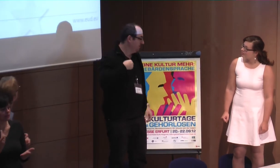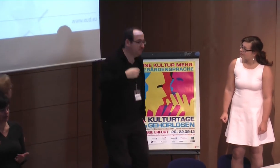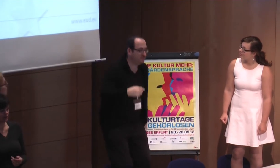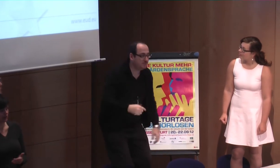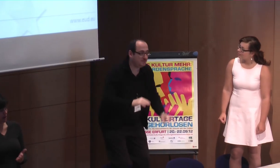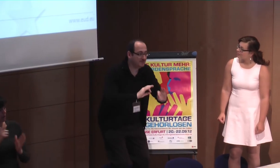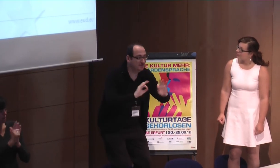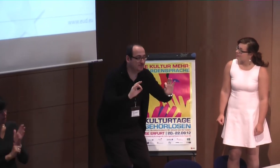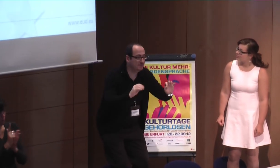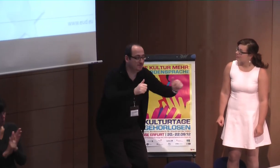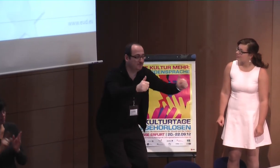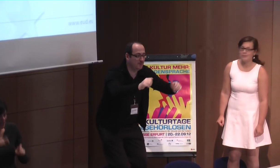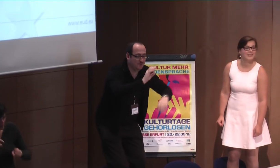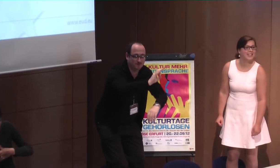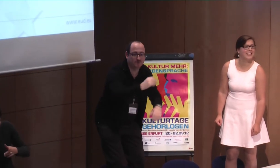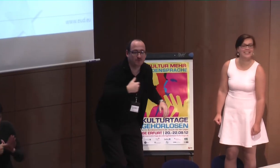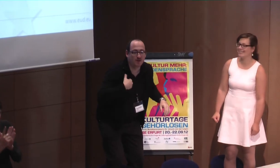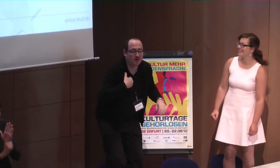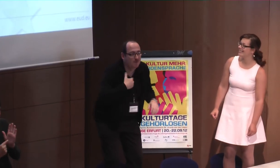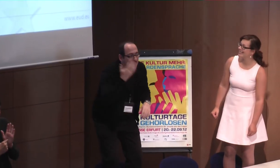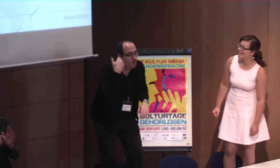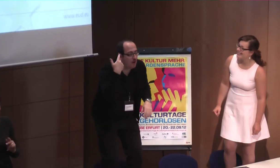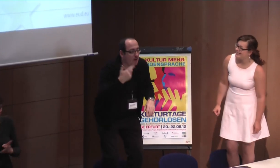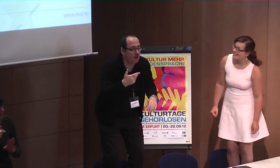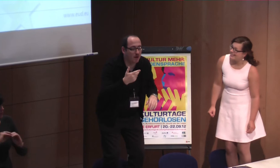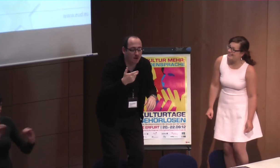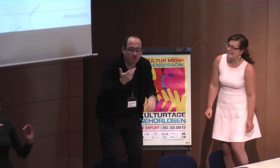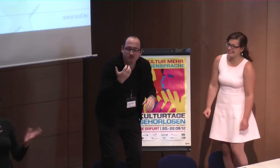Eingang in diese praktische Geschichte. Ist das so klein? Besser, Entschuldigung, dann muss ich mich halt so.